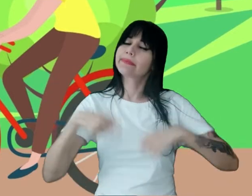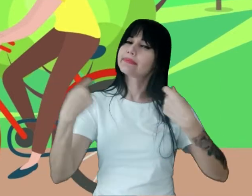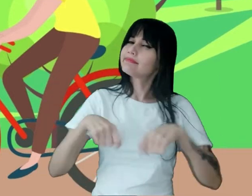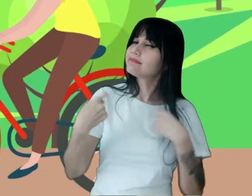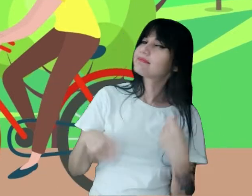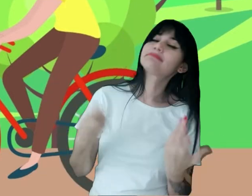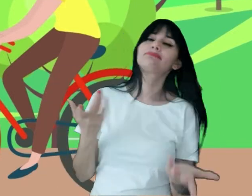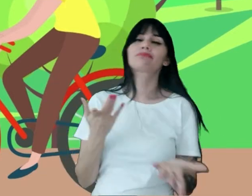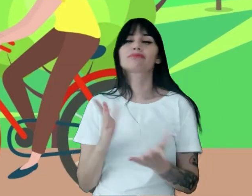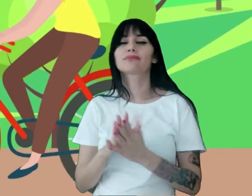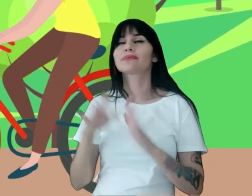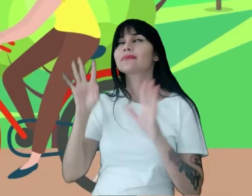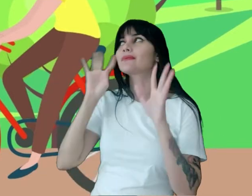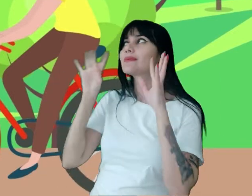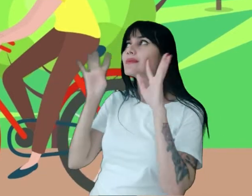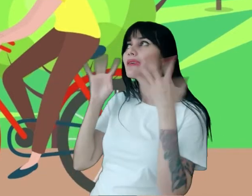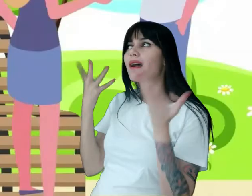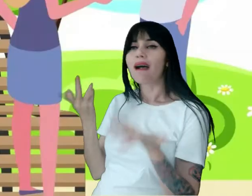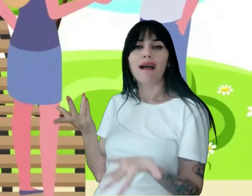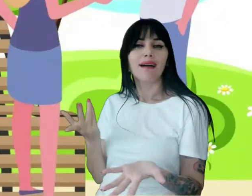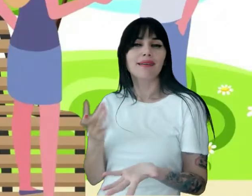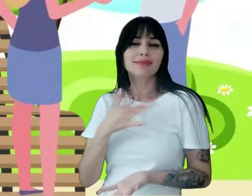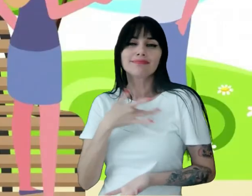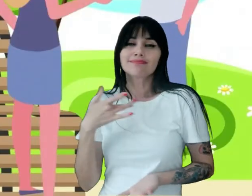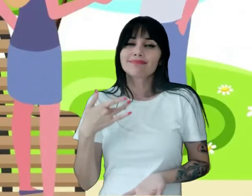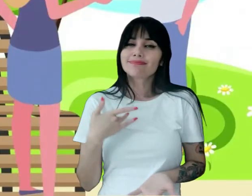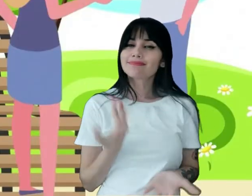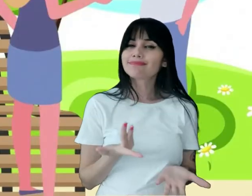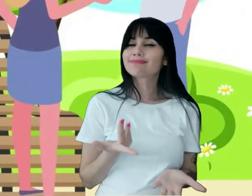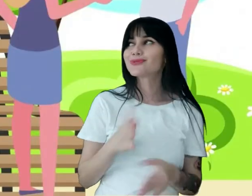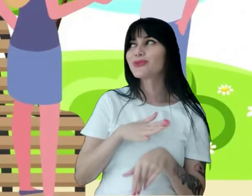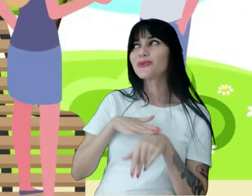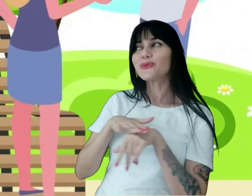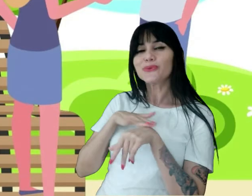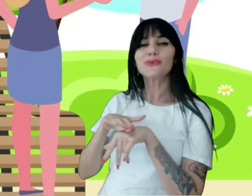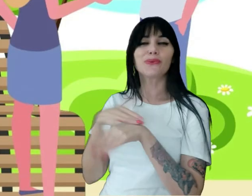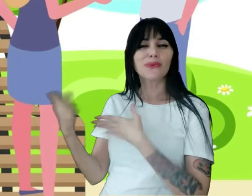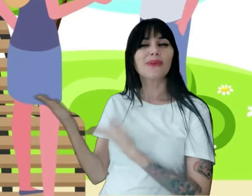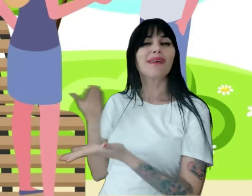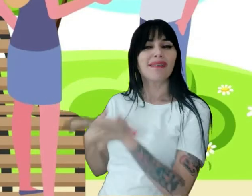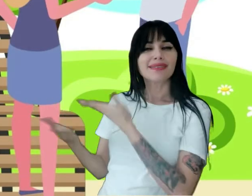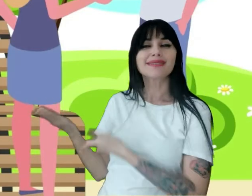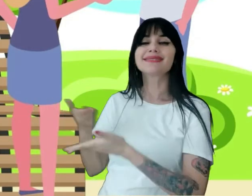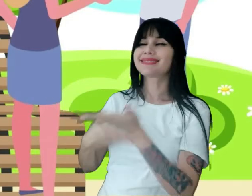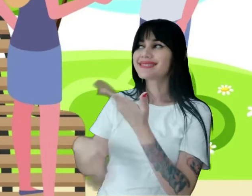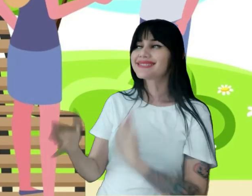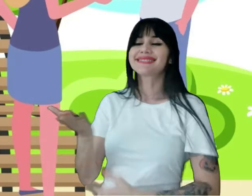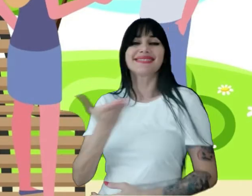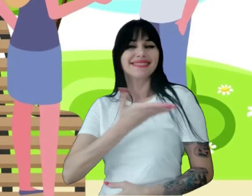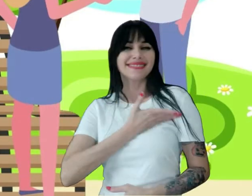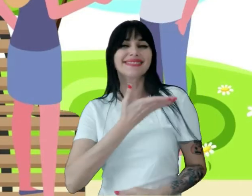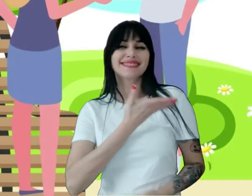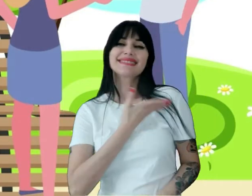distrações Saudáveis Com uma Conversa Com os amigos Uma boa